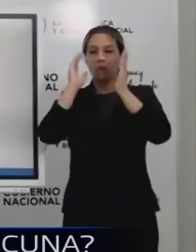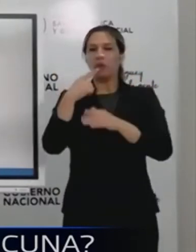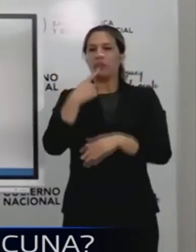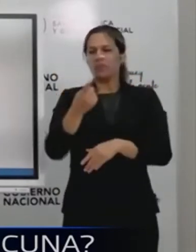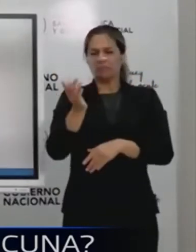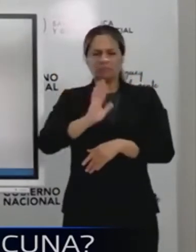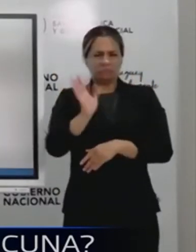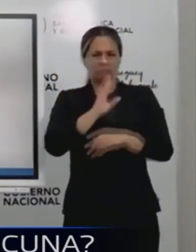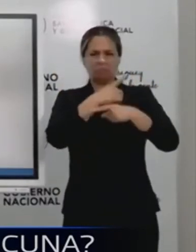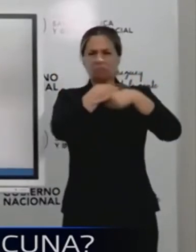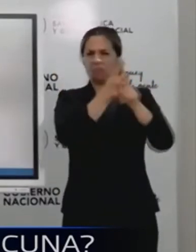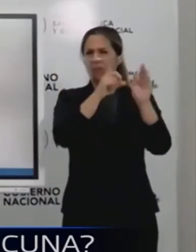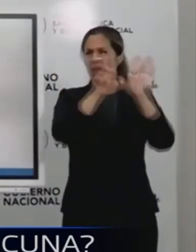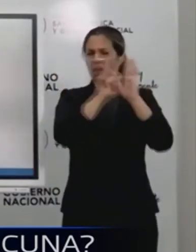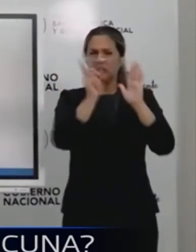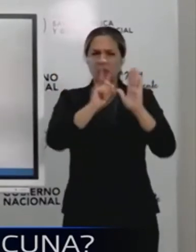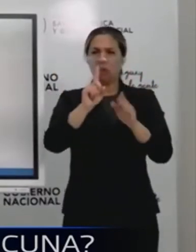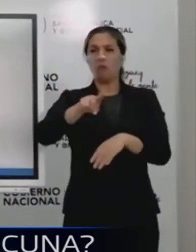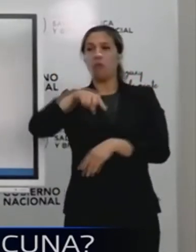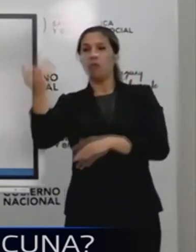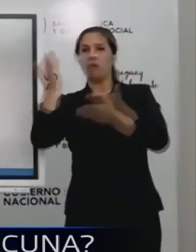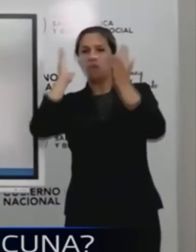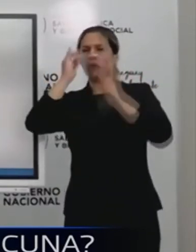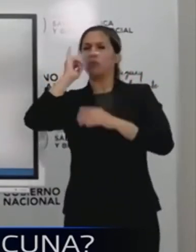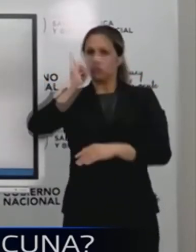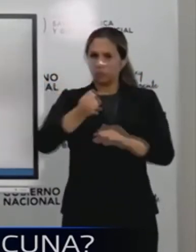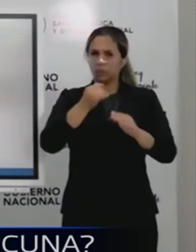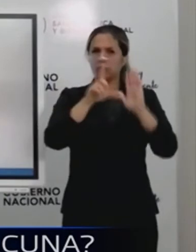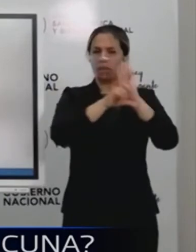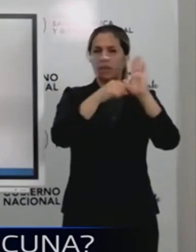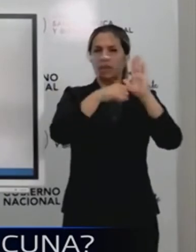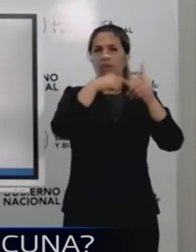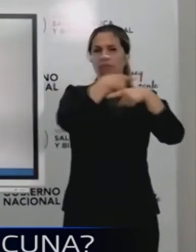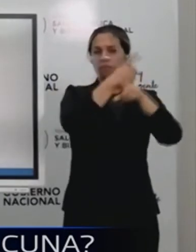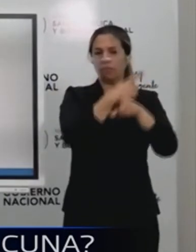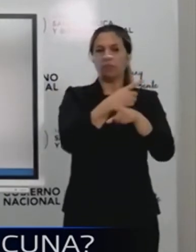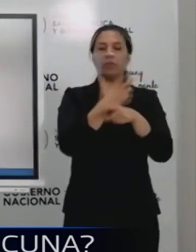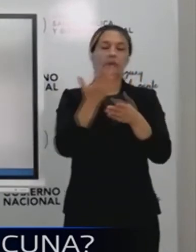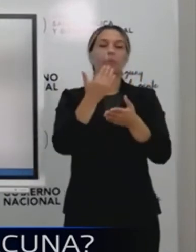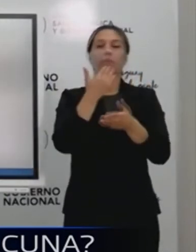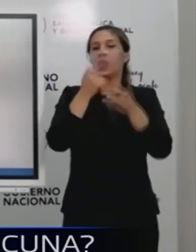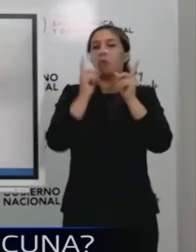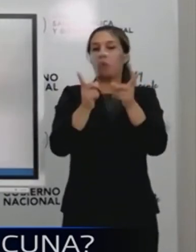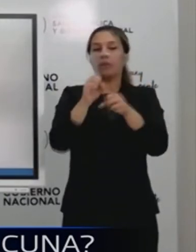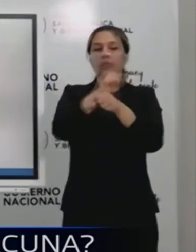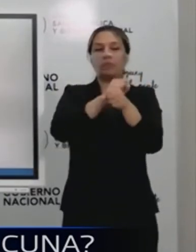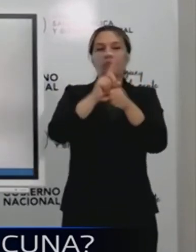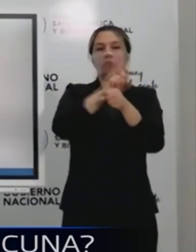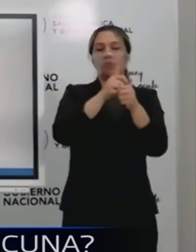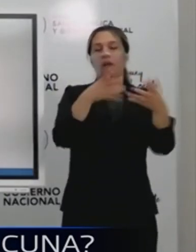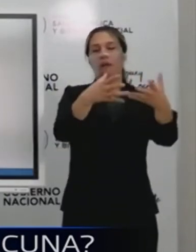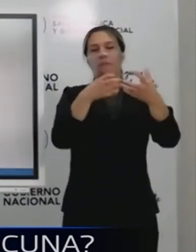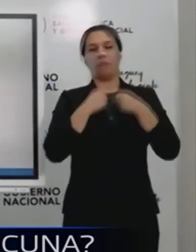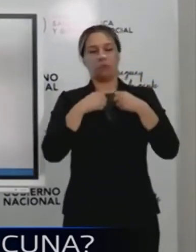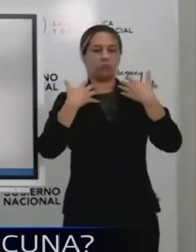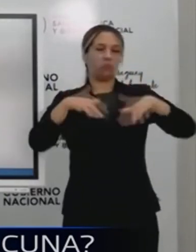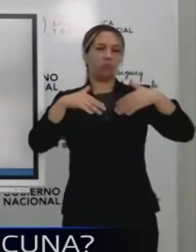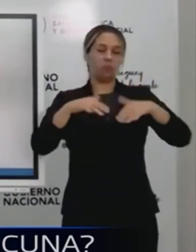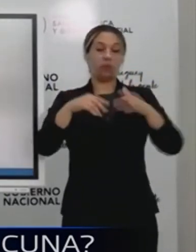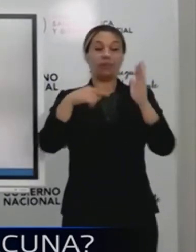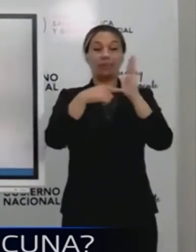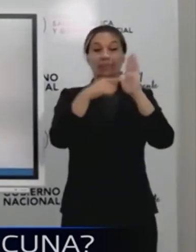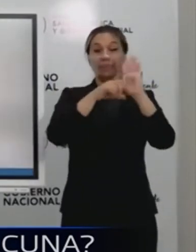falta esa modificación, otro que sí, pero tuvimos el apoyo del Congreso en ese sentido y nos facilita muchísimo